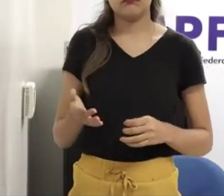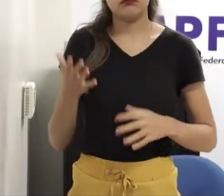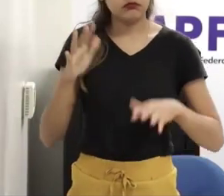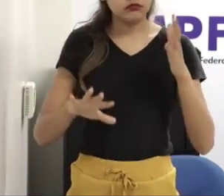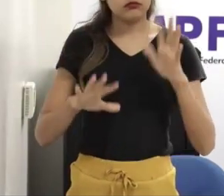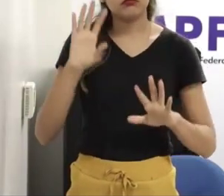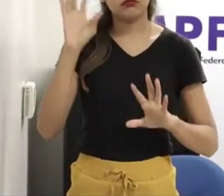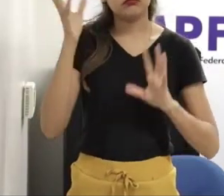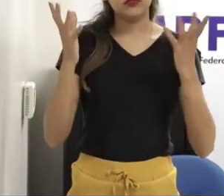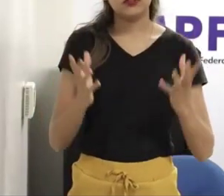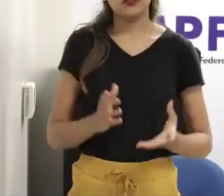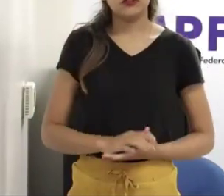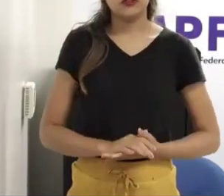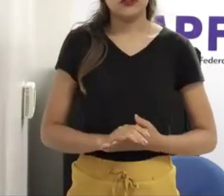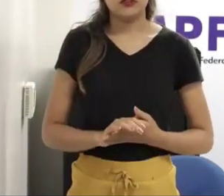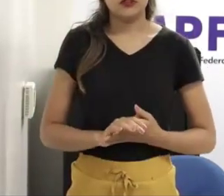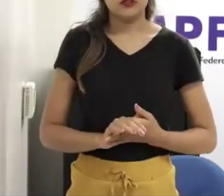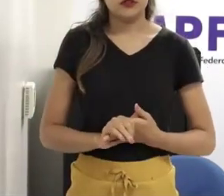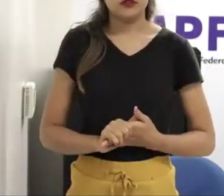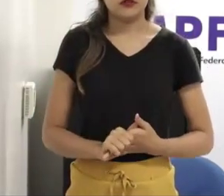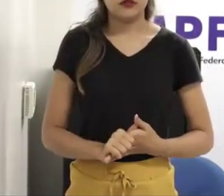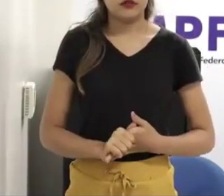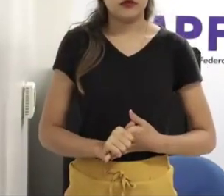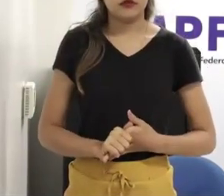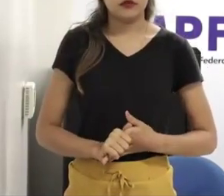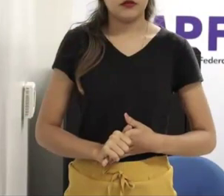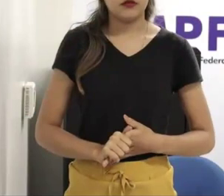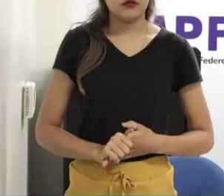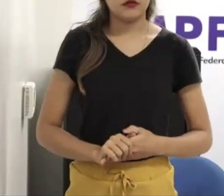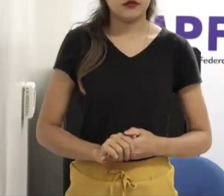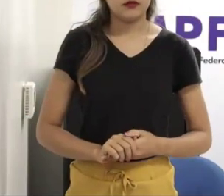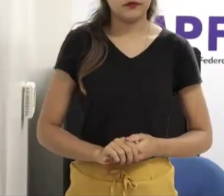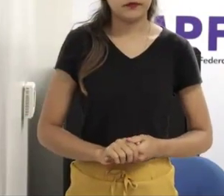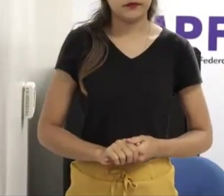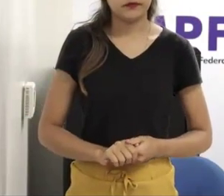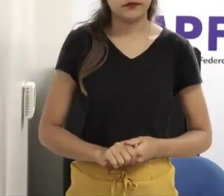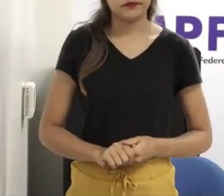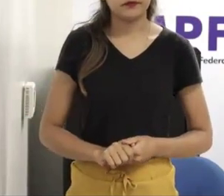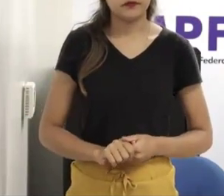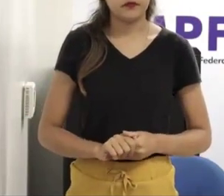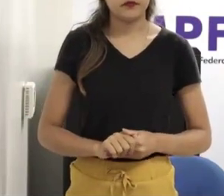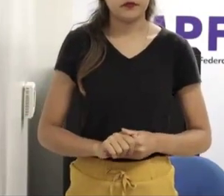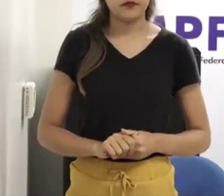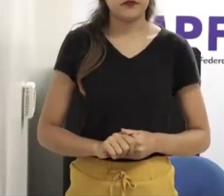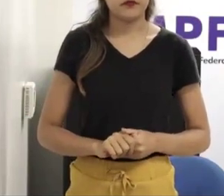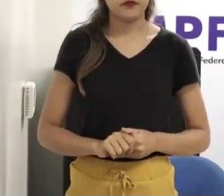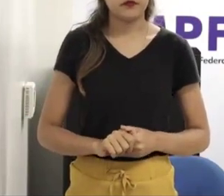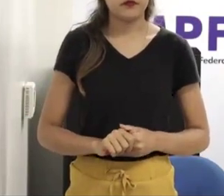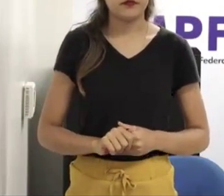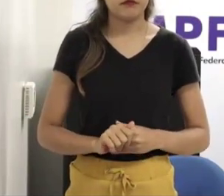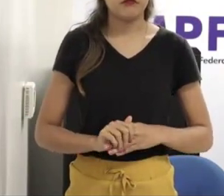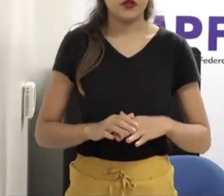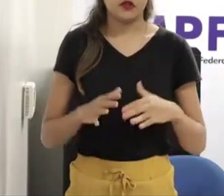e esse desenrolar, imagino eu que também esteja acontecendo no mundo virtual.